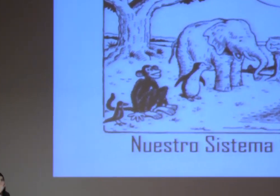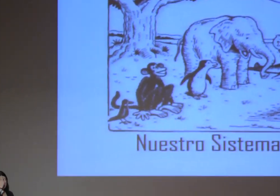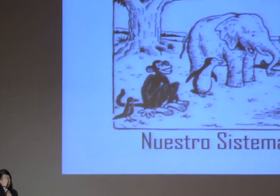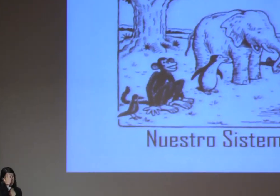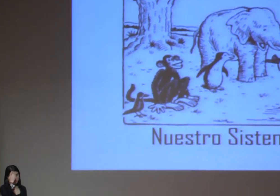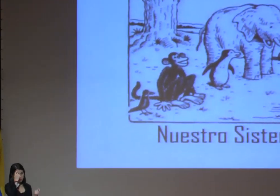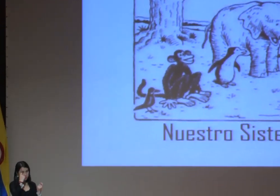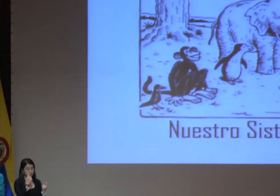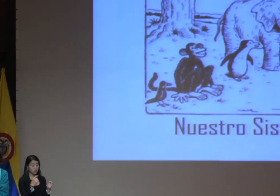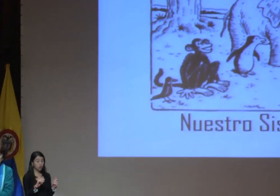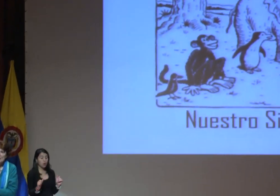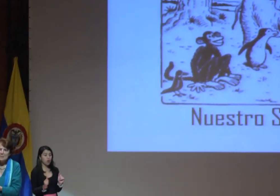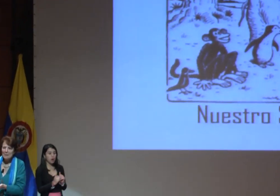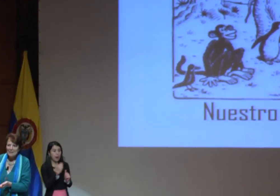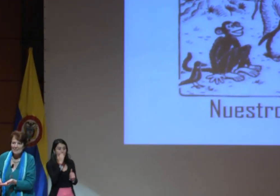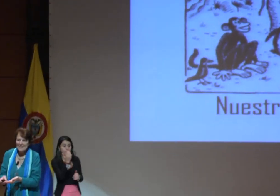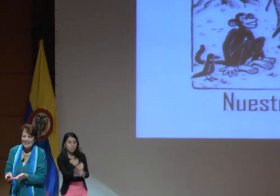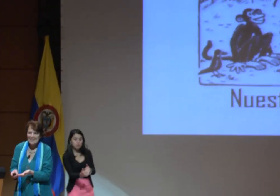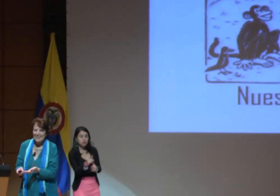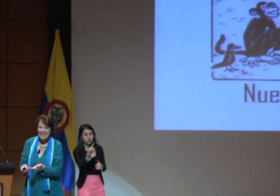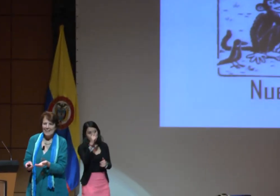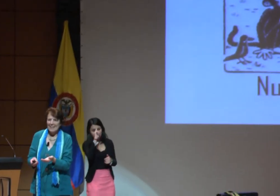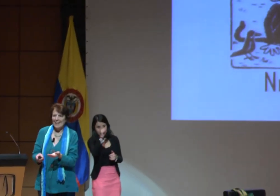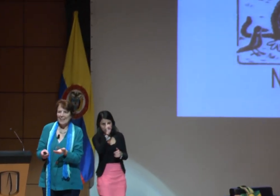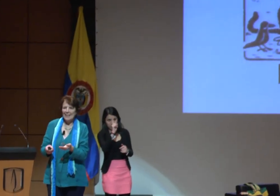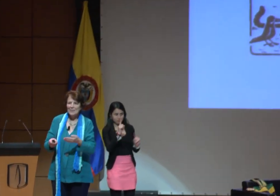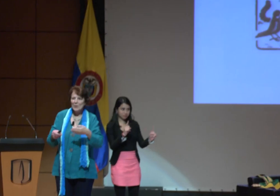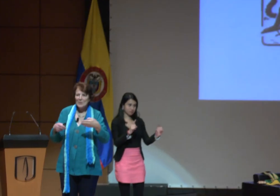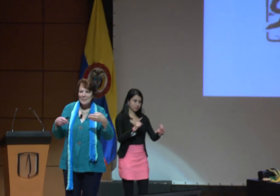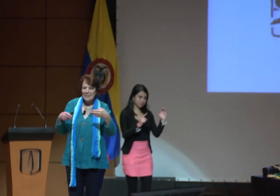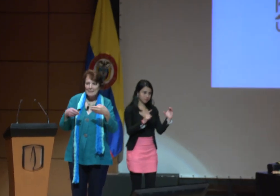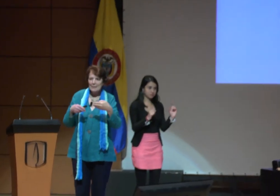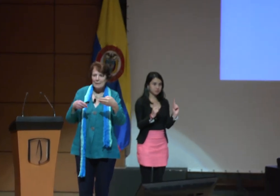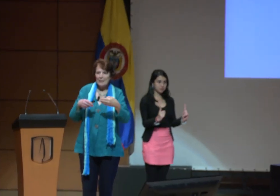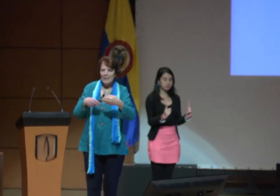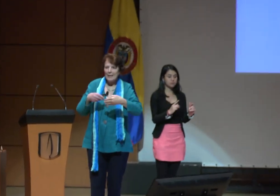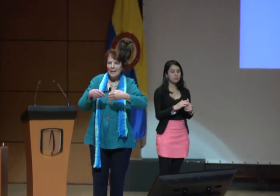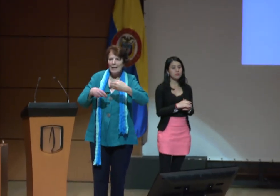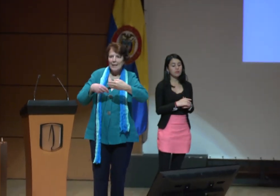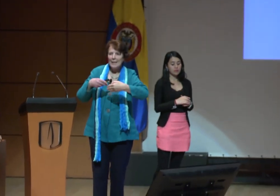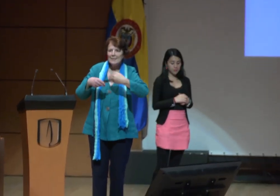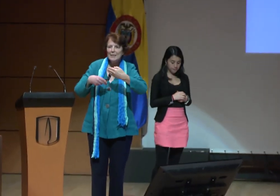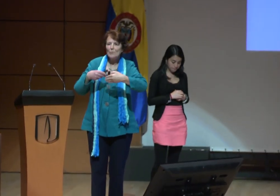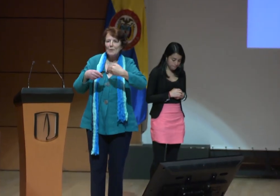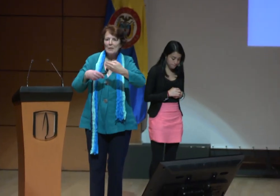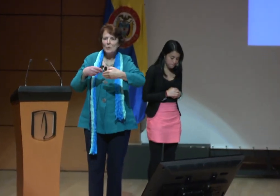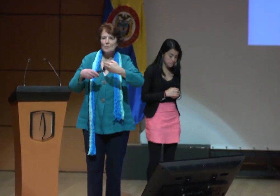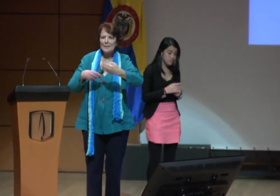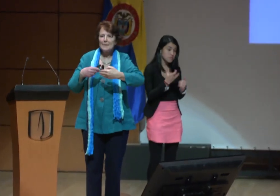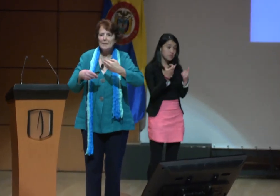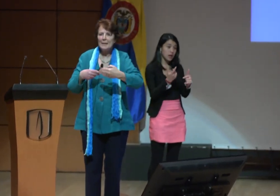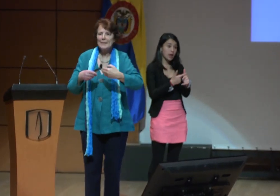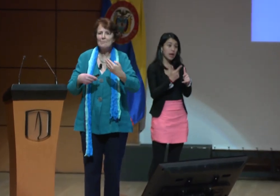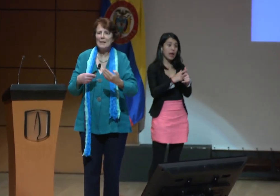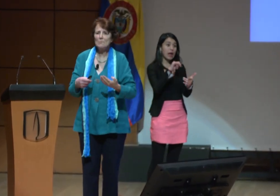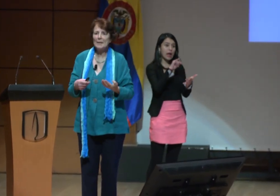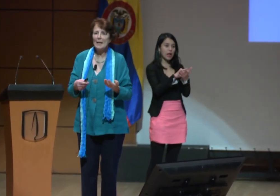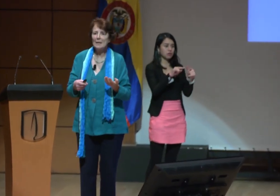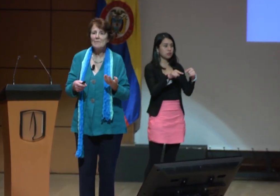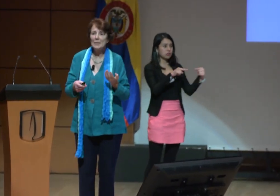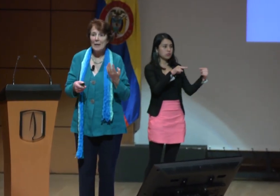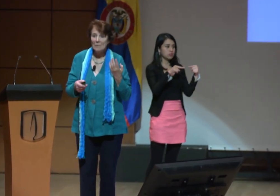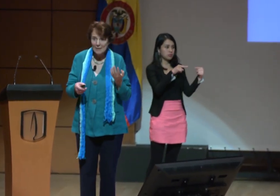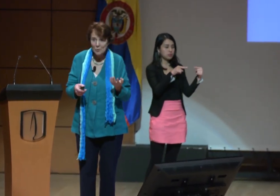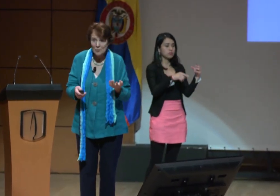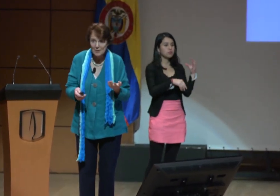con el niño alemán. Entonces, esta prueba comparativa es más